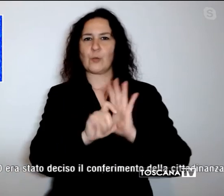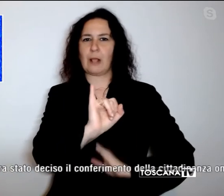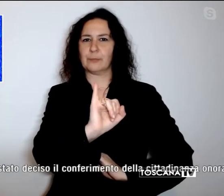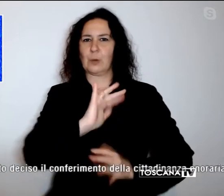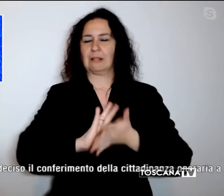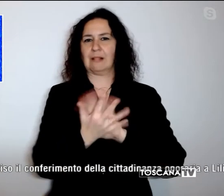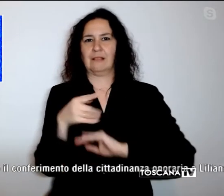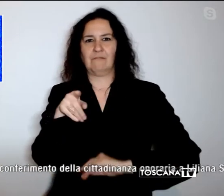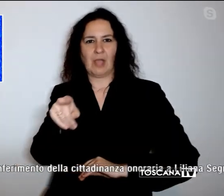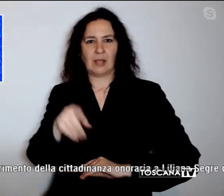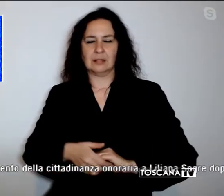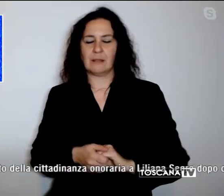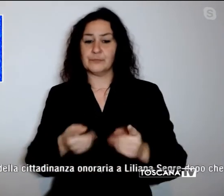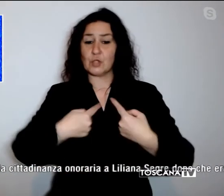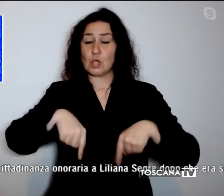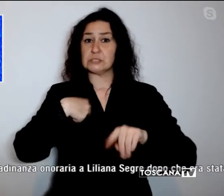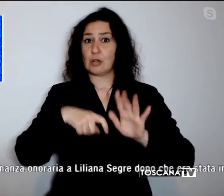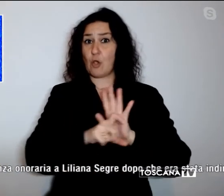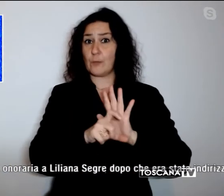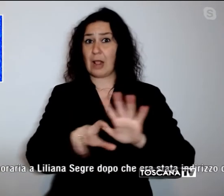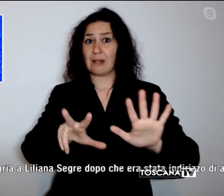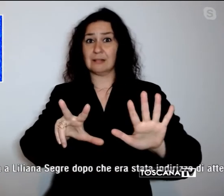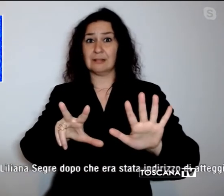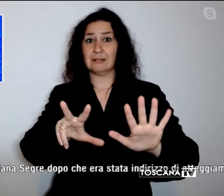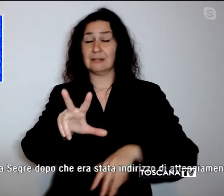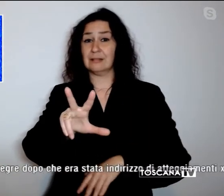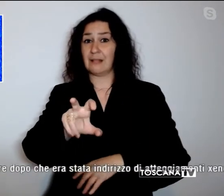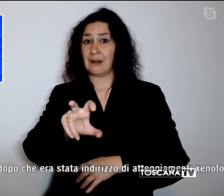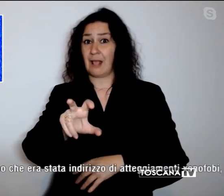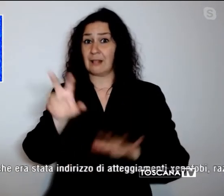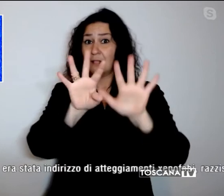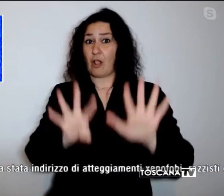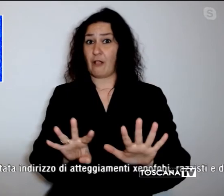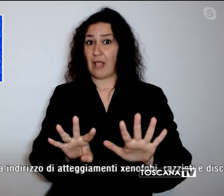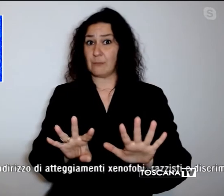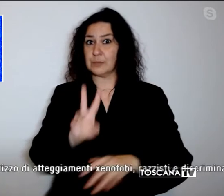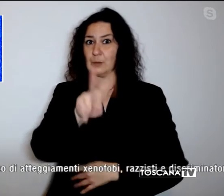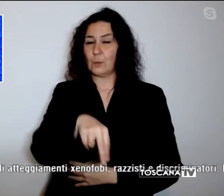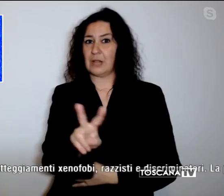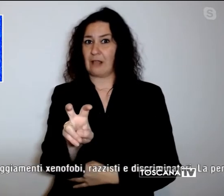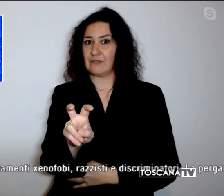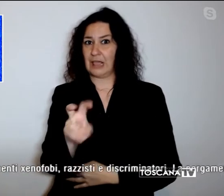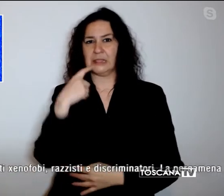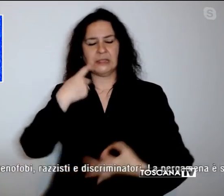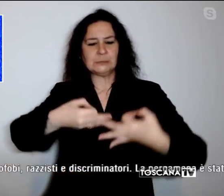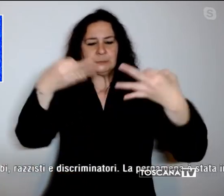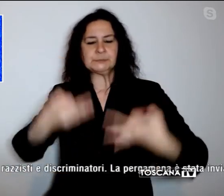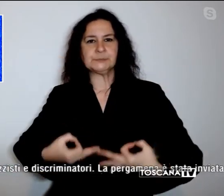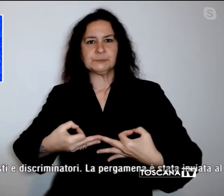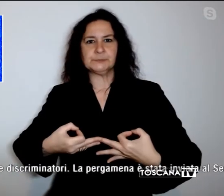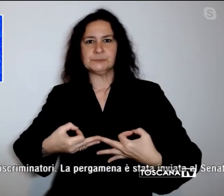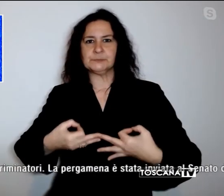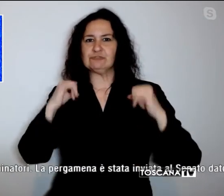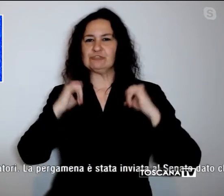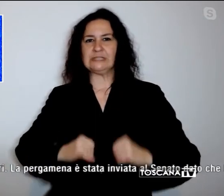Comunale il 30 novembre 2020 era stato deciso il conferimento della cittadinanza